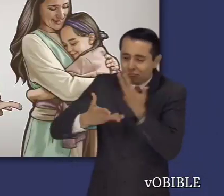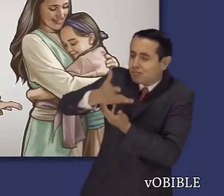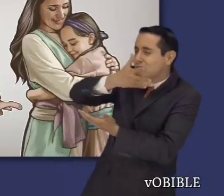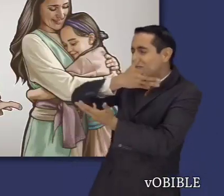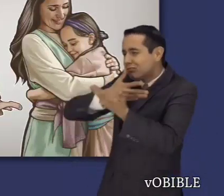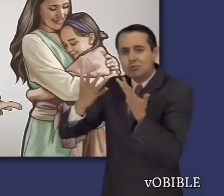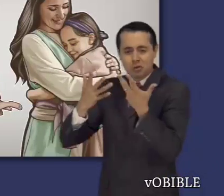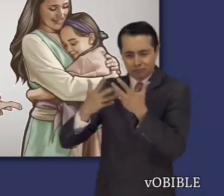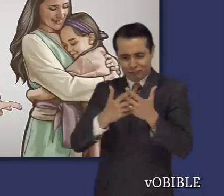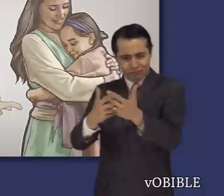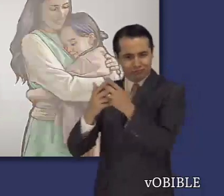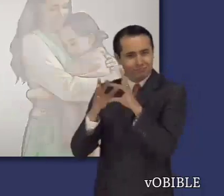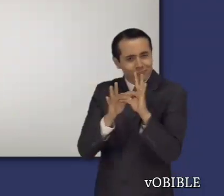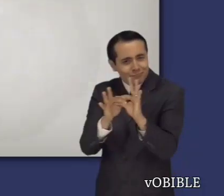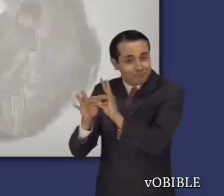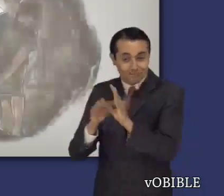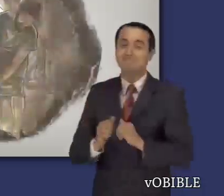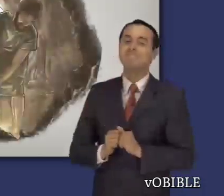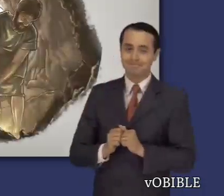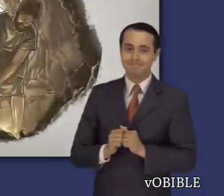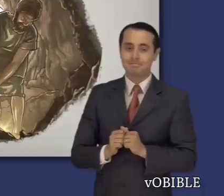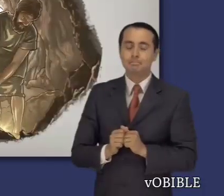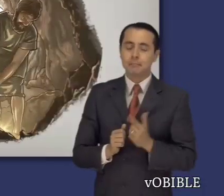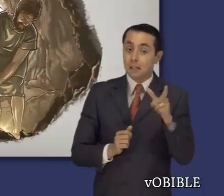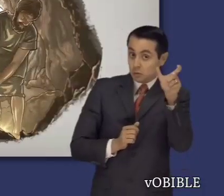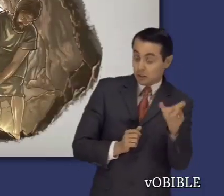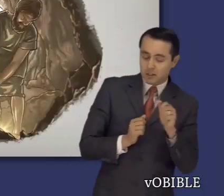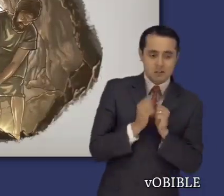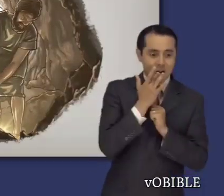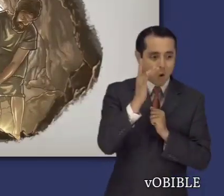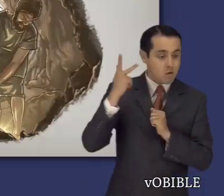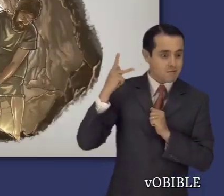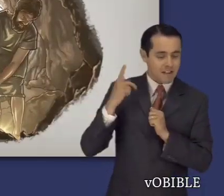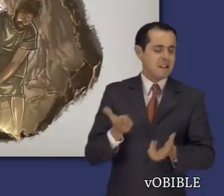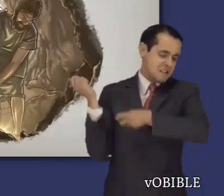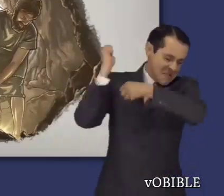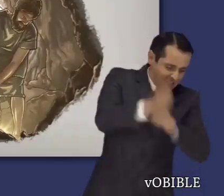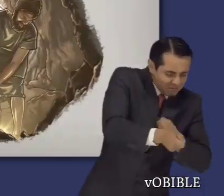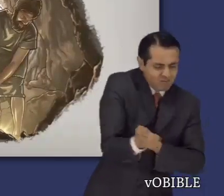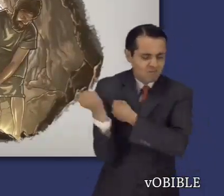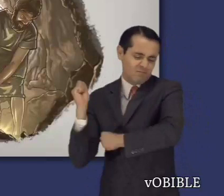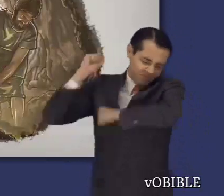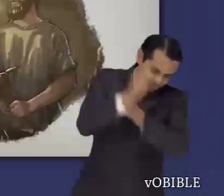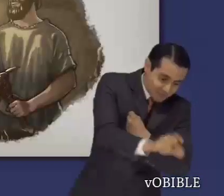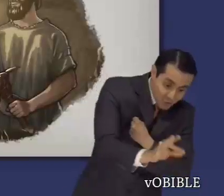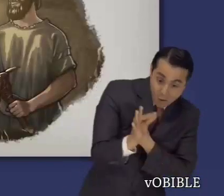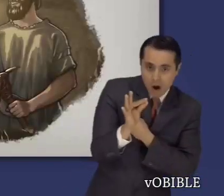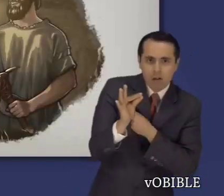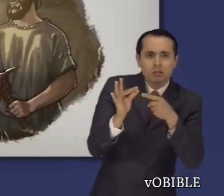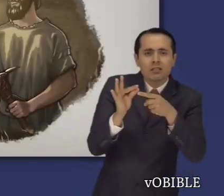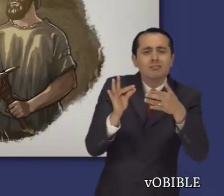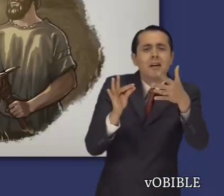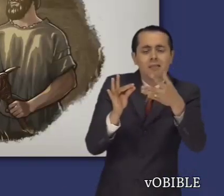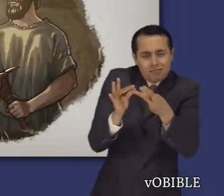tiene en su familia. Tenemos que buscar la sabiduría divina como si fuera un tesoro escondido. Pero a